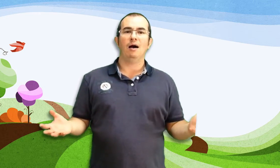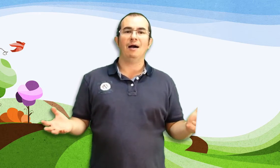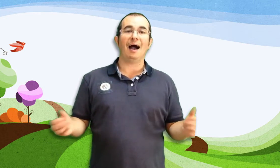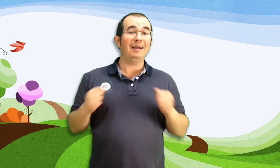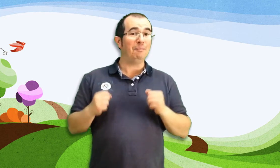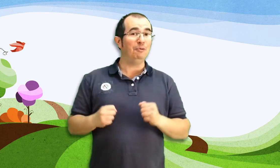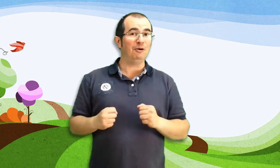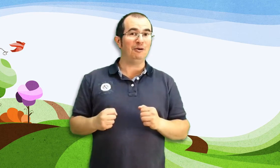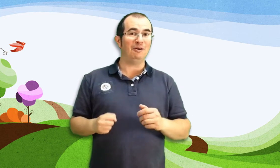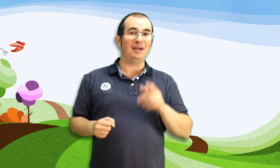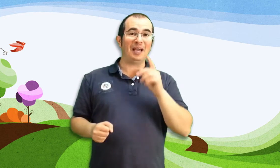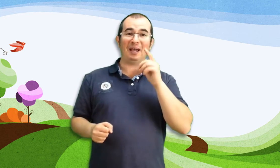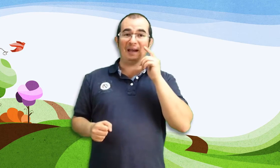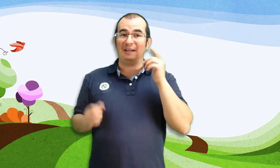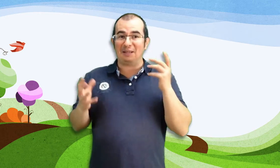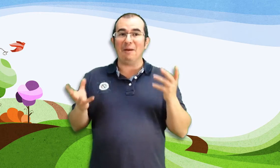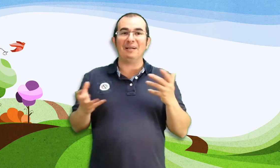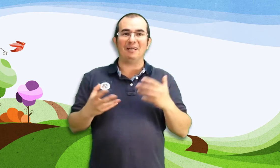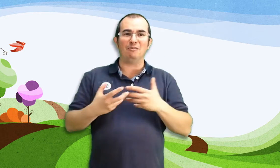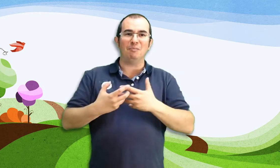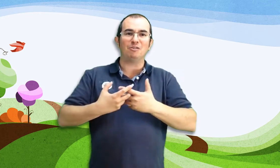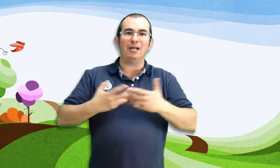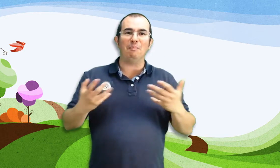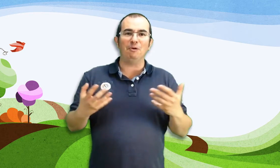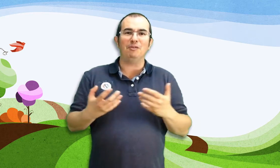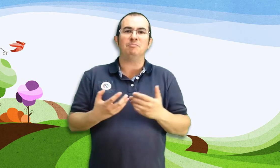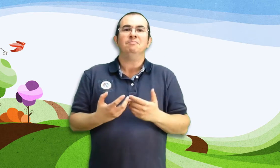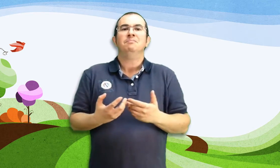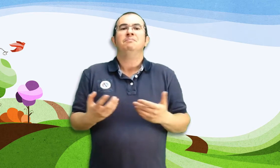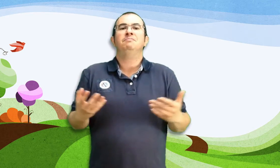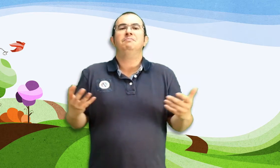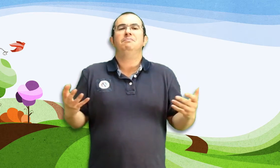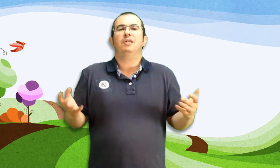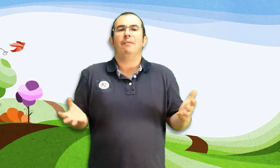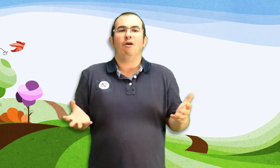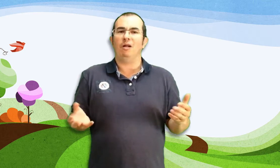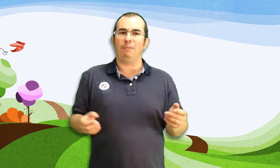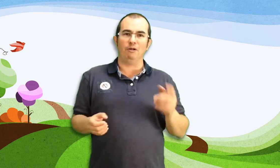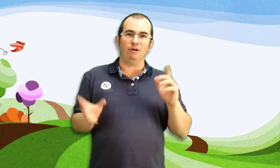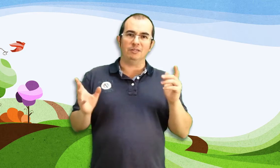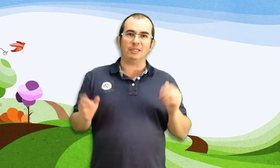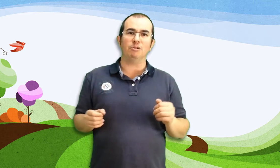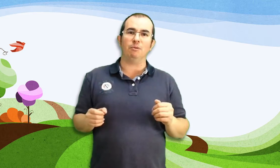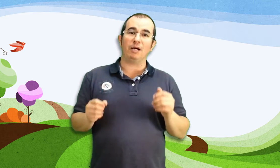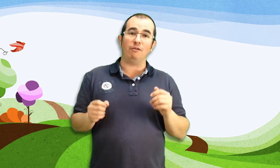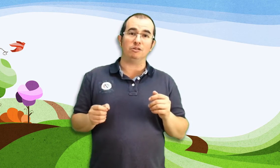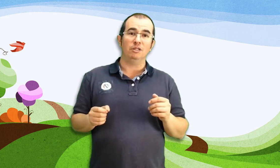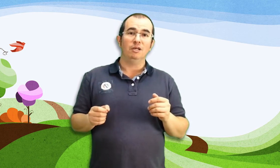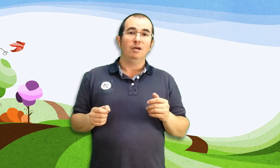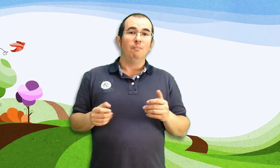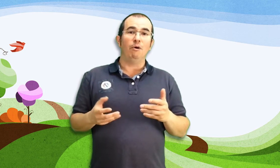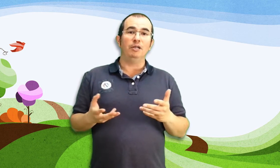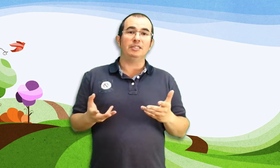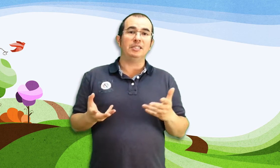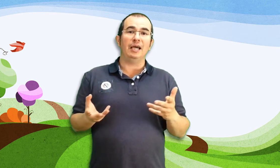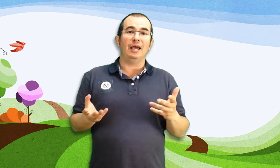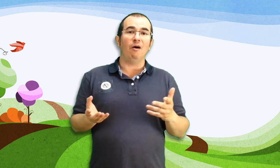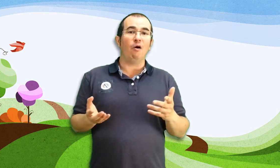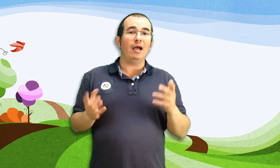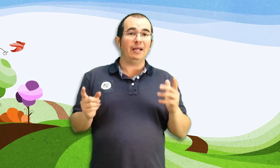Aire puro E que tamén, cando temos aire puro dicimos Mmm, que ben ole Pero non, estamos equivocados Pois, o aire,